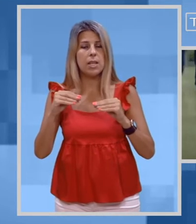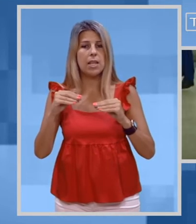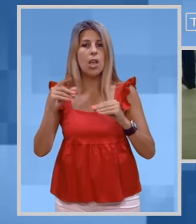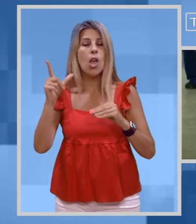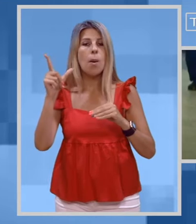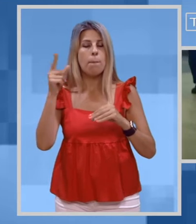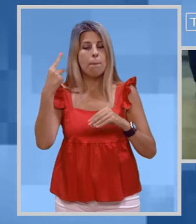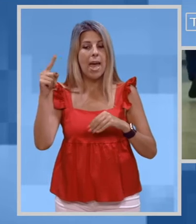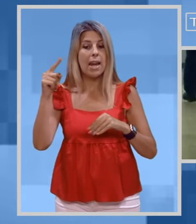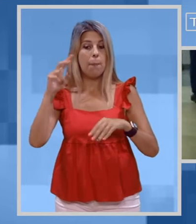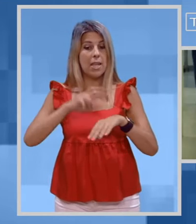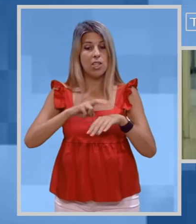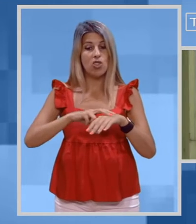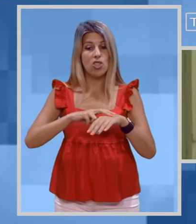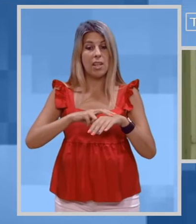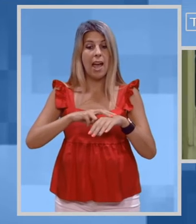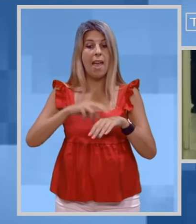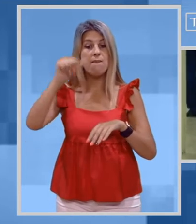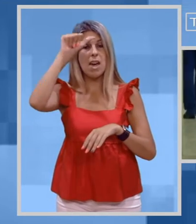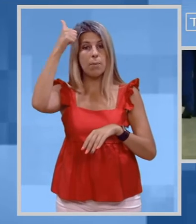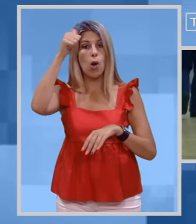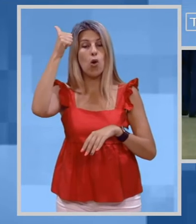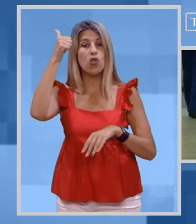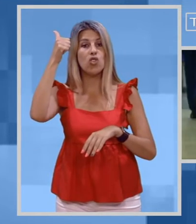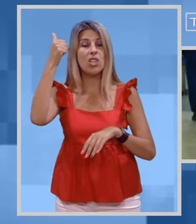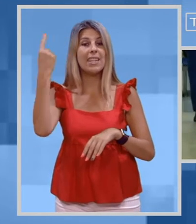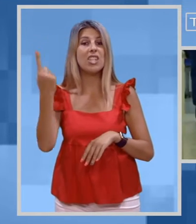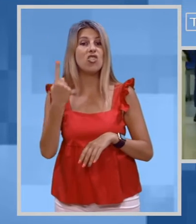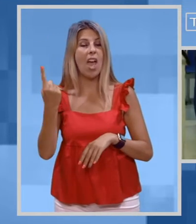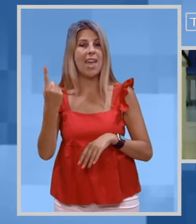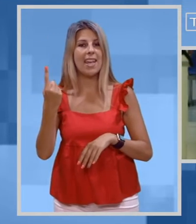Un rilancio della medicina e della farmacologia di genere.